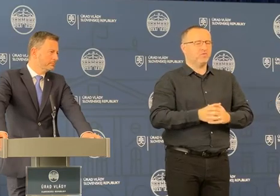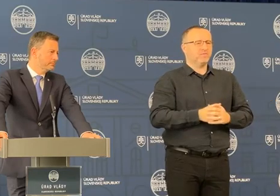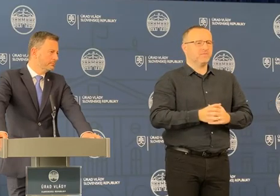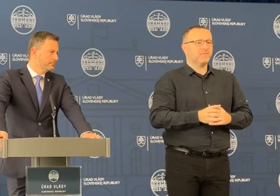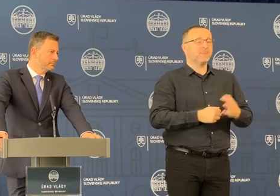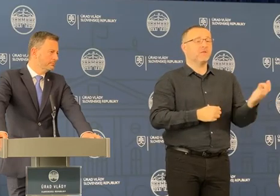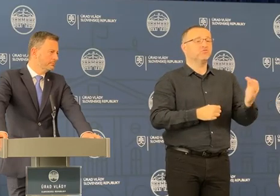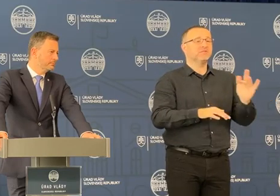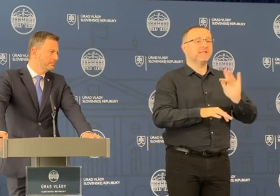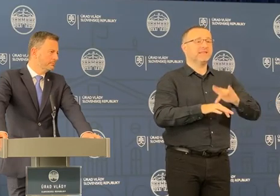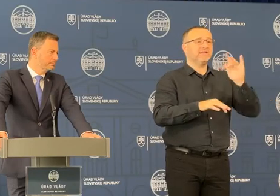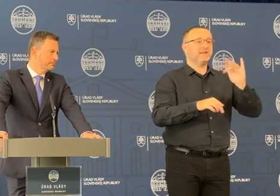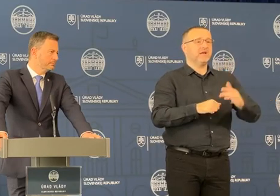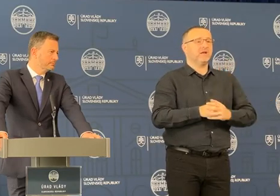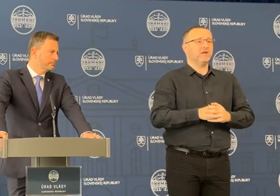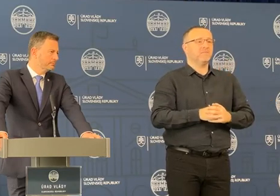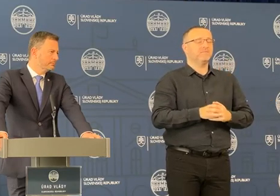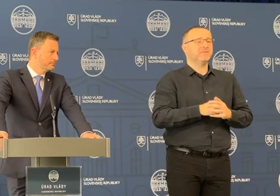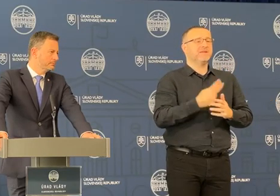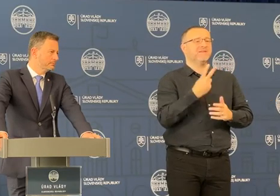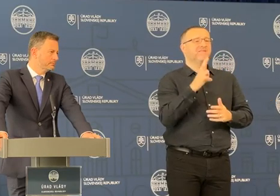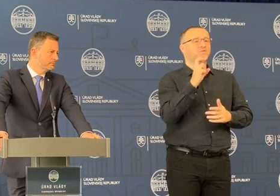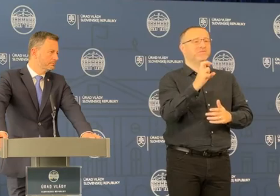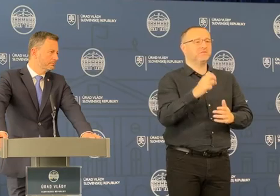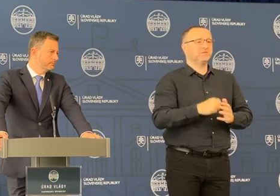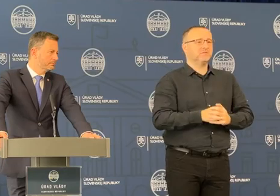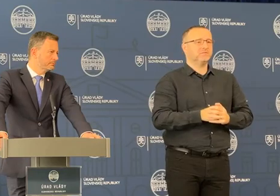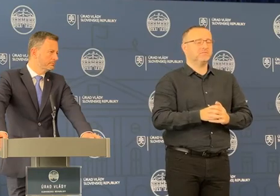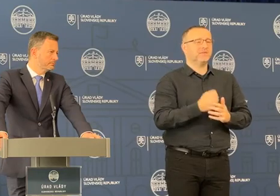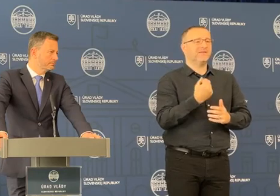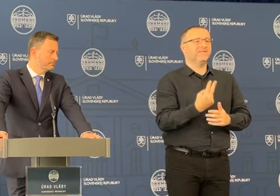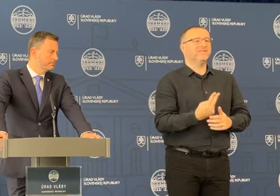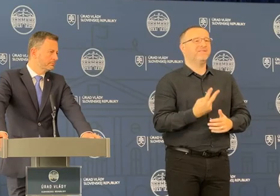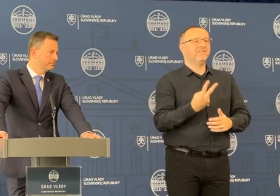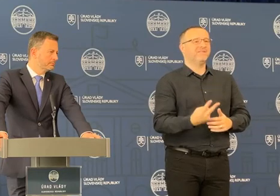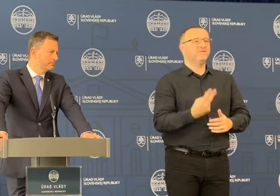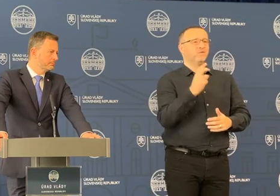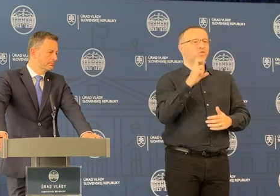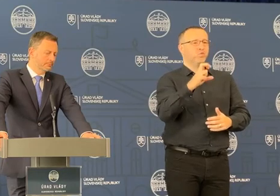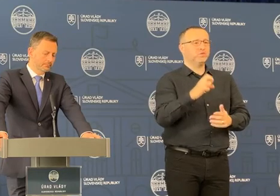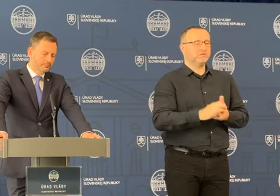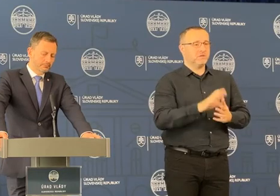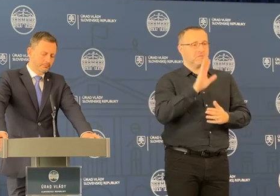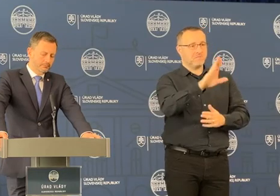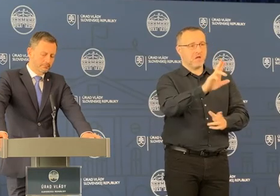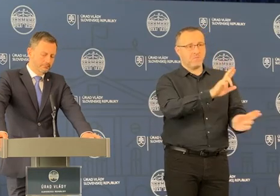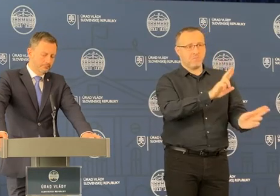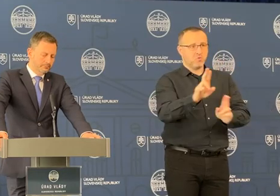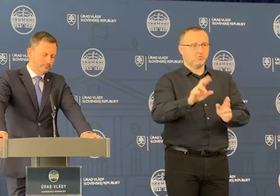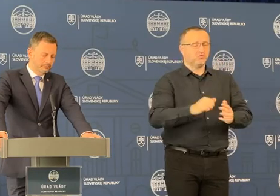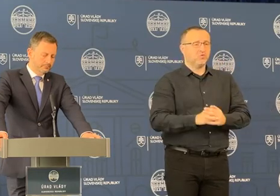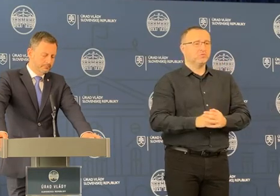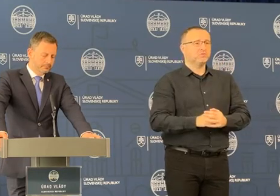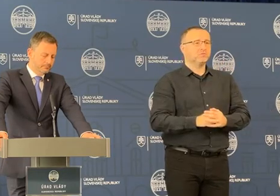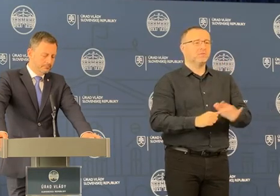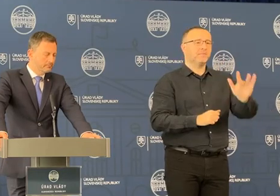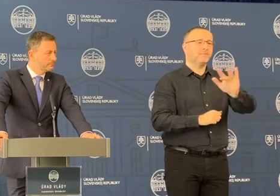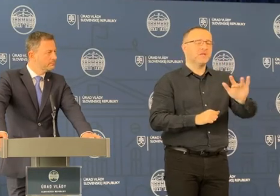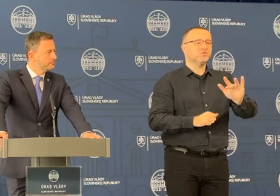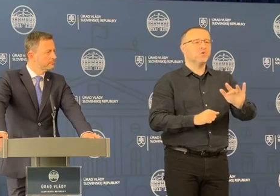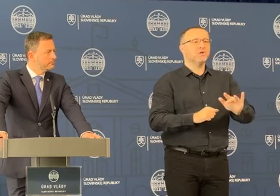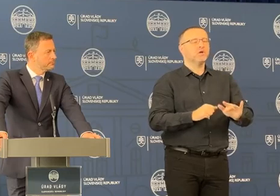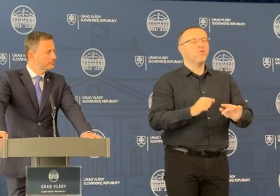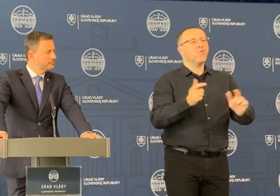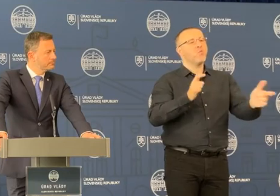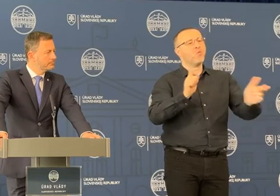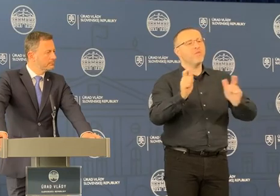Tak čo sa týka VUC-čiek, tak oni v podstate budú mať možnosť priestor čerpať nejaké